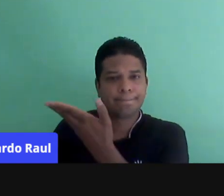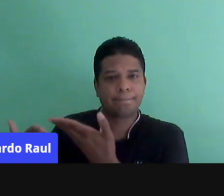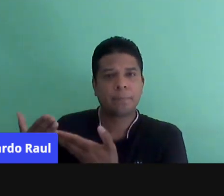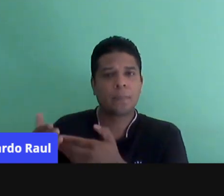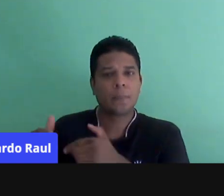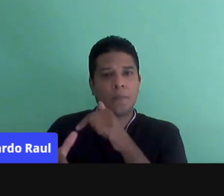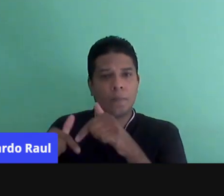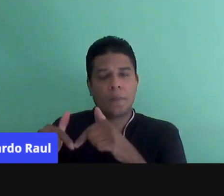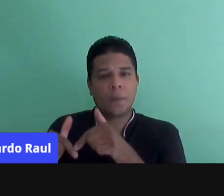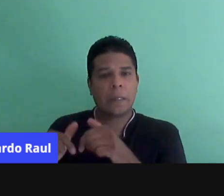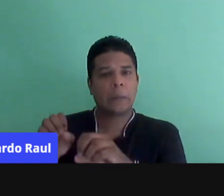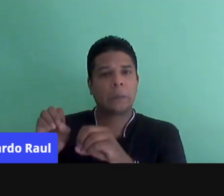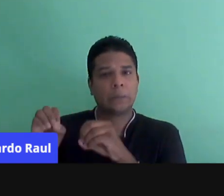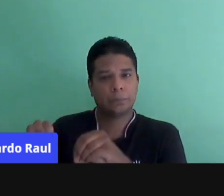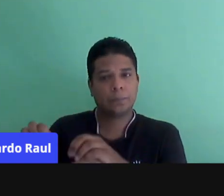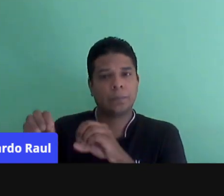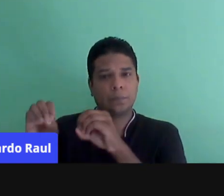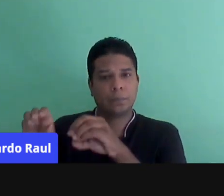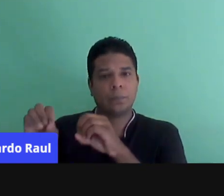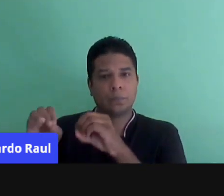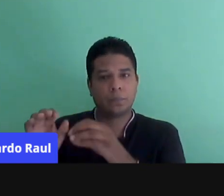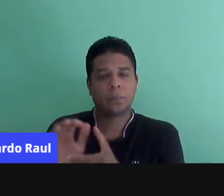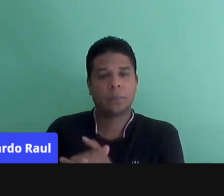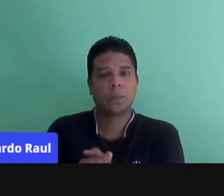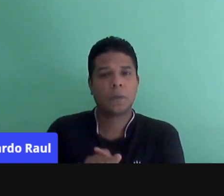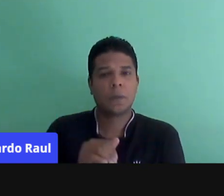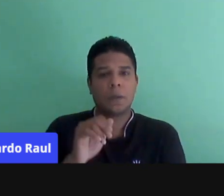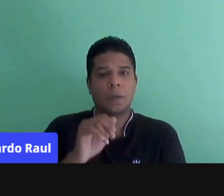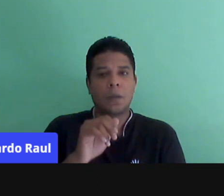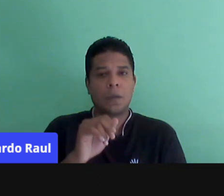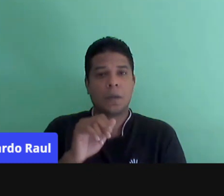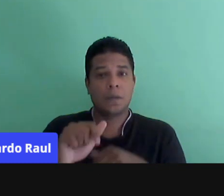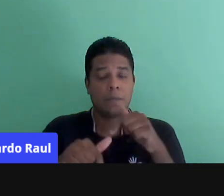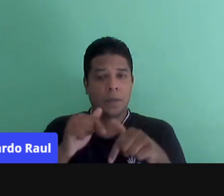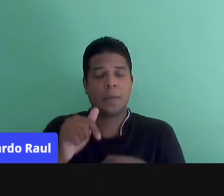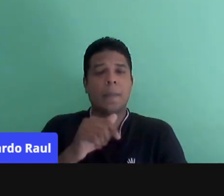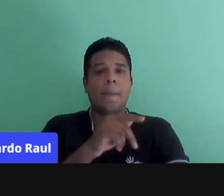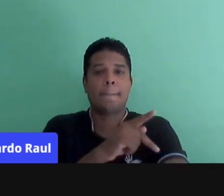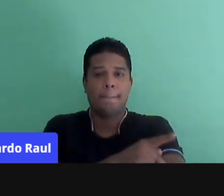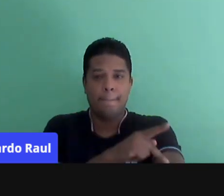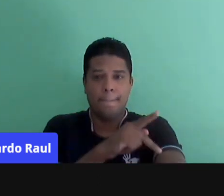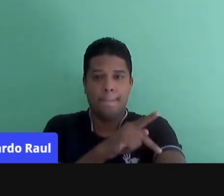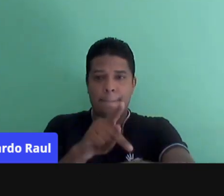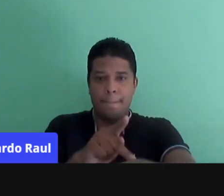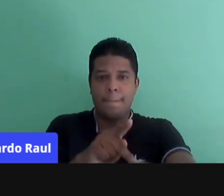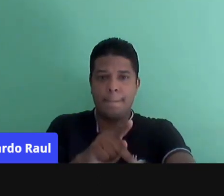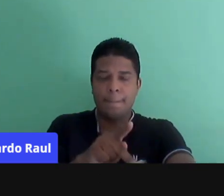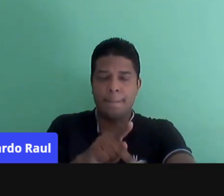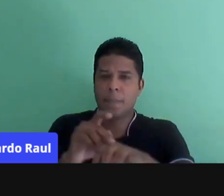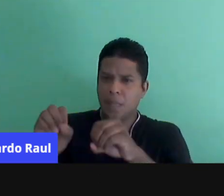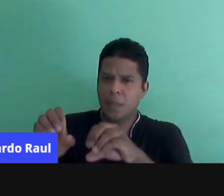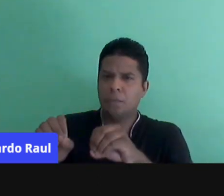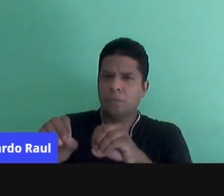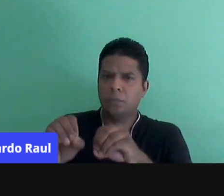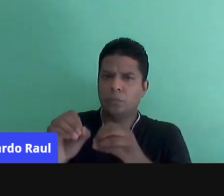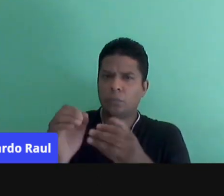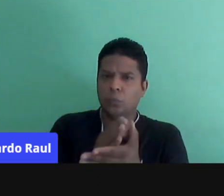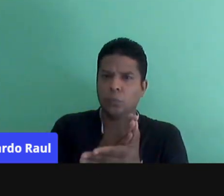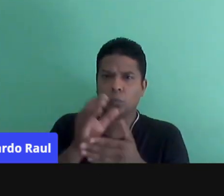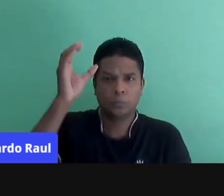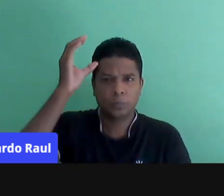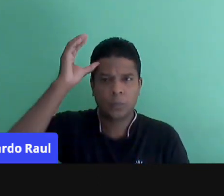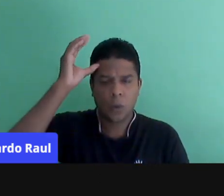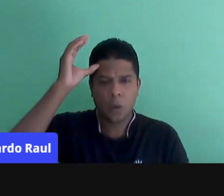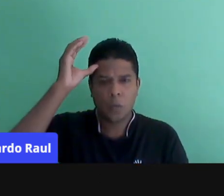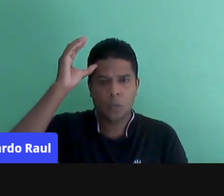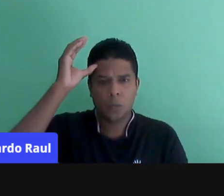trabalho, é o ensino, é um trabalho pedagógico voltado para o ensino de alguns conceitos, para que o